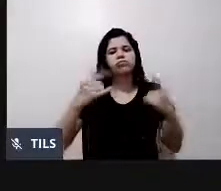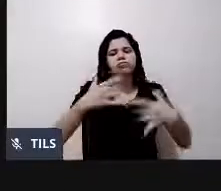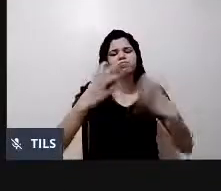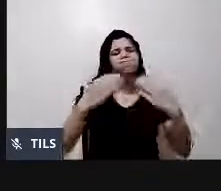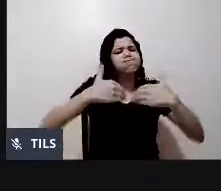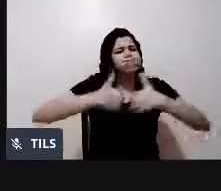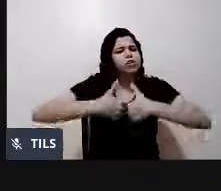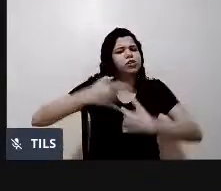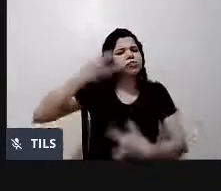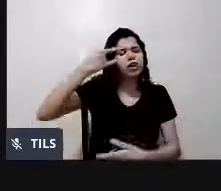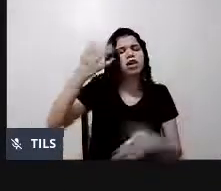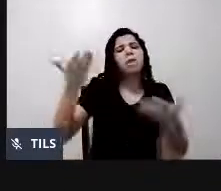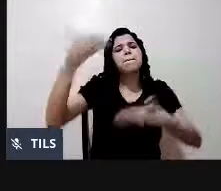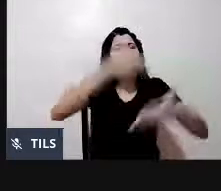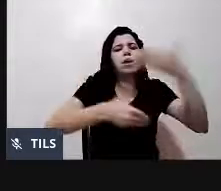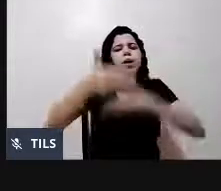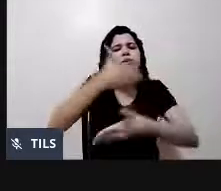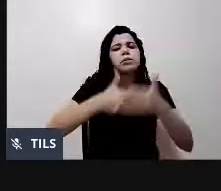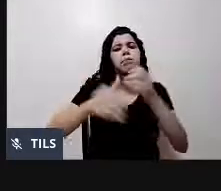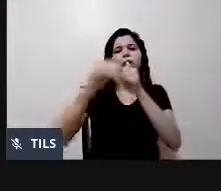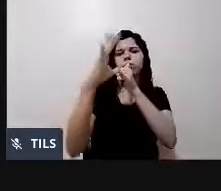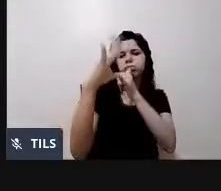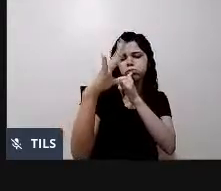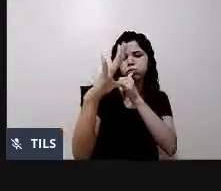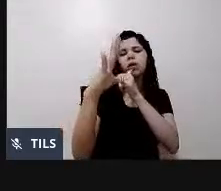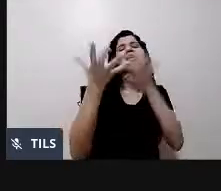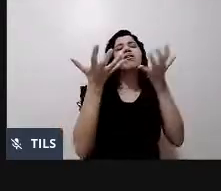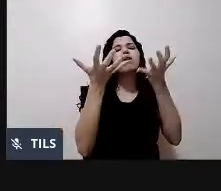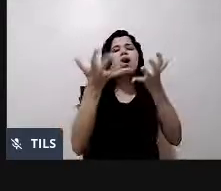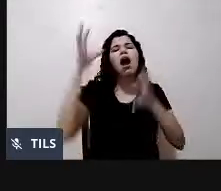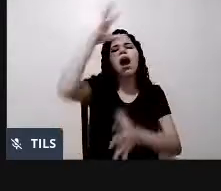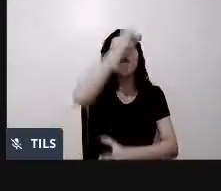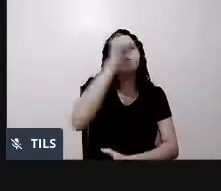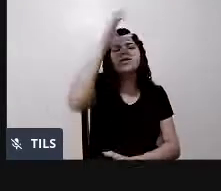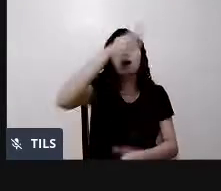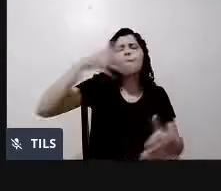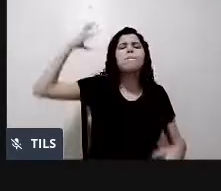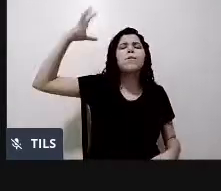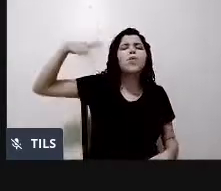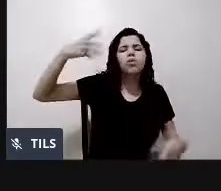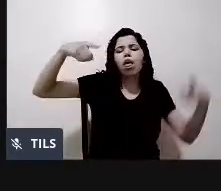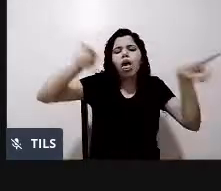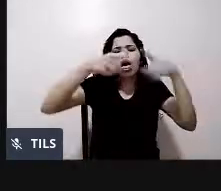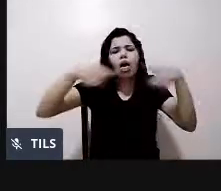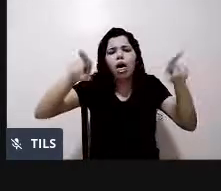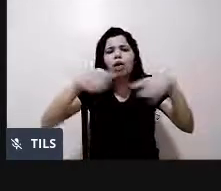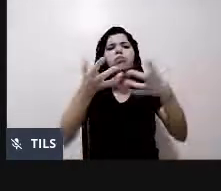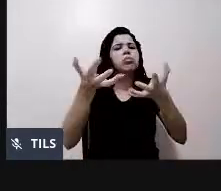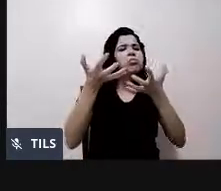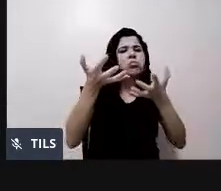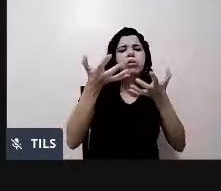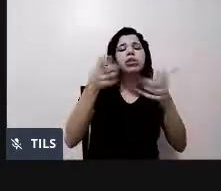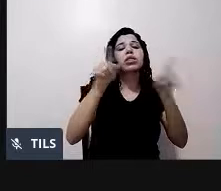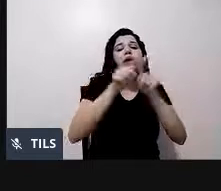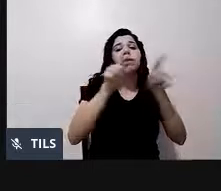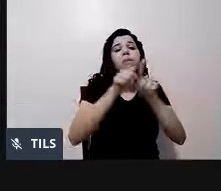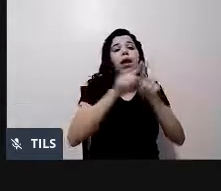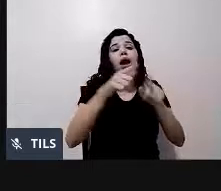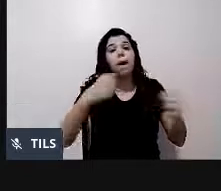queira participar de um grupo musical, que queira aprender música, tocar algum instrumento musical e também tem um apoio escolar. Nós temos um